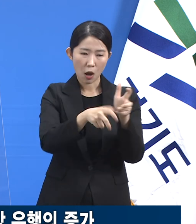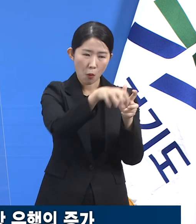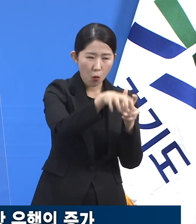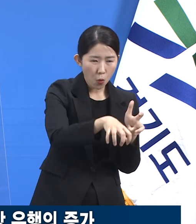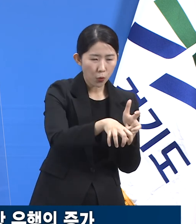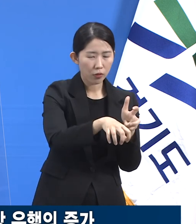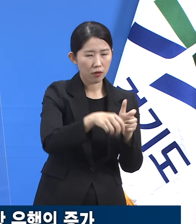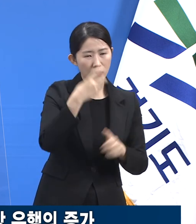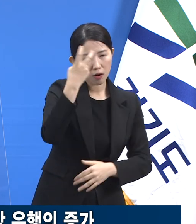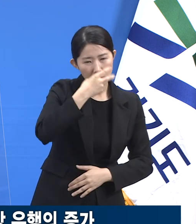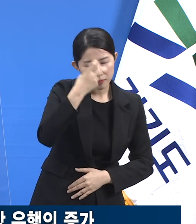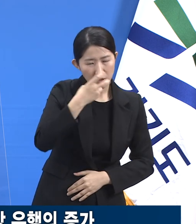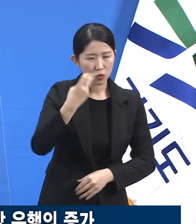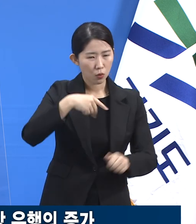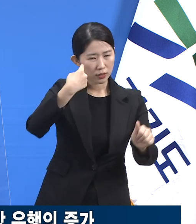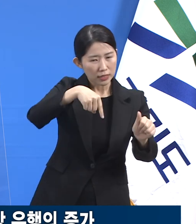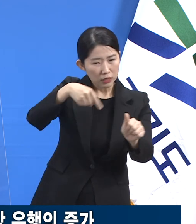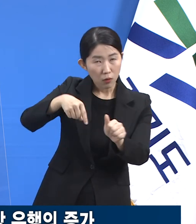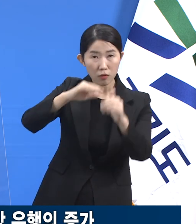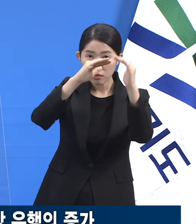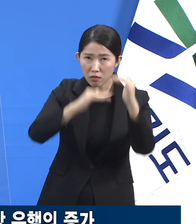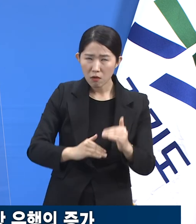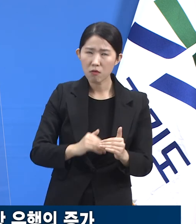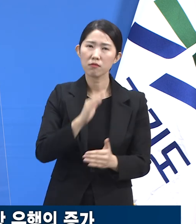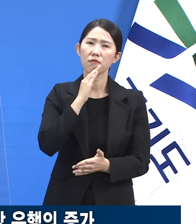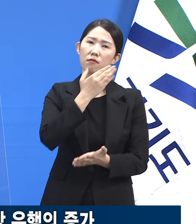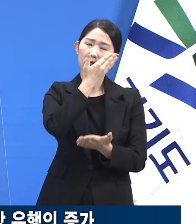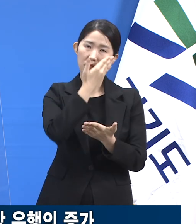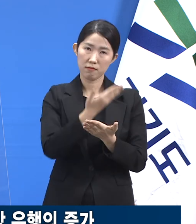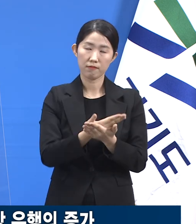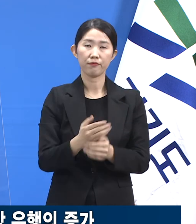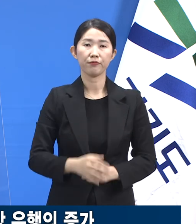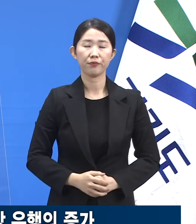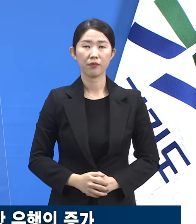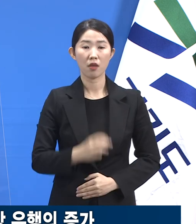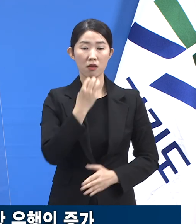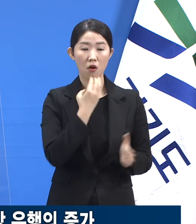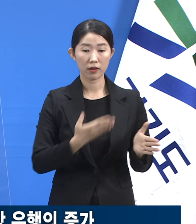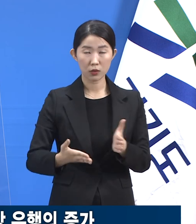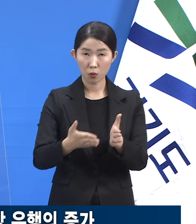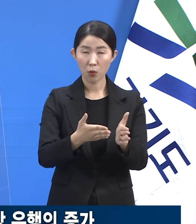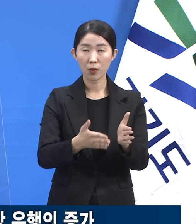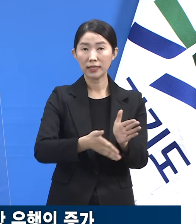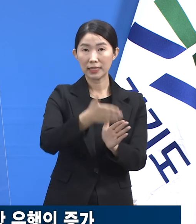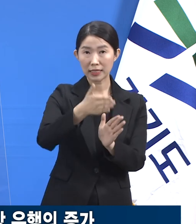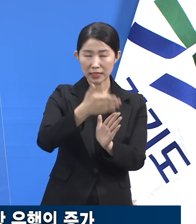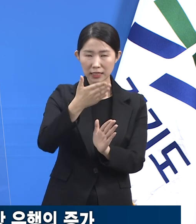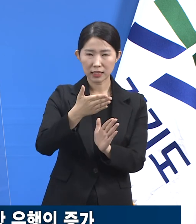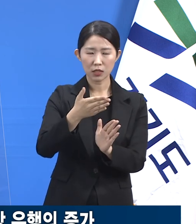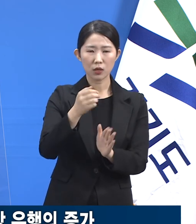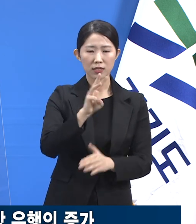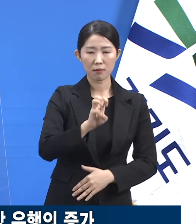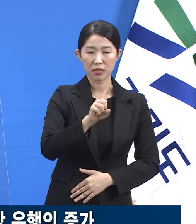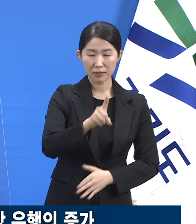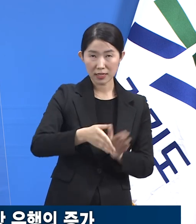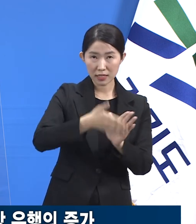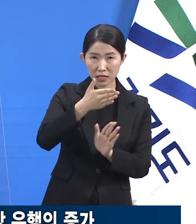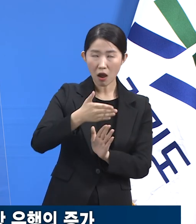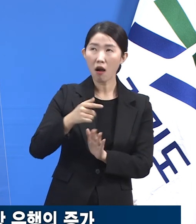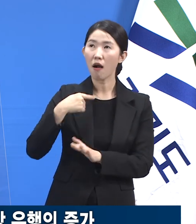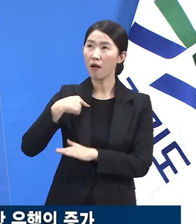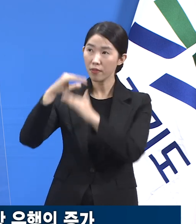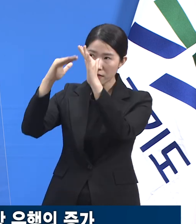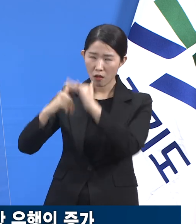같은 경우는 매우 중요합니다. 경기도와 31개 시군은 이런 취지에 전적으로 공감하고 적극